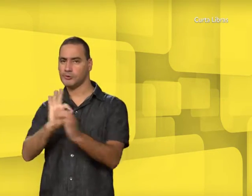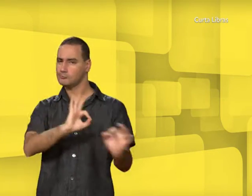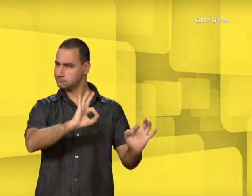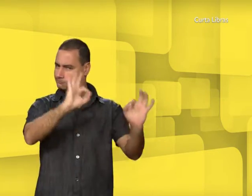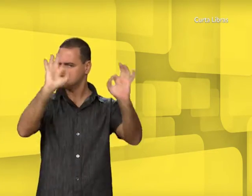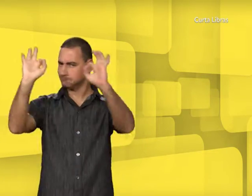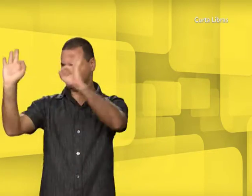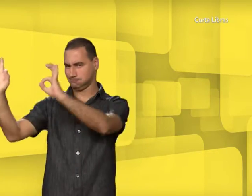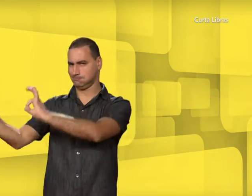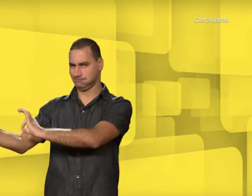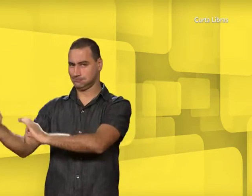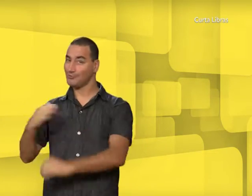Gostou?